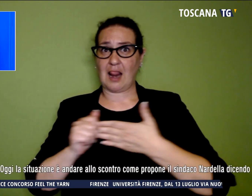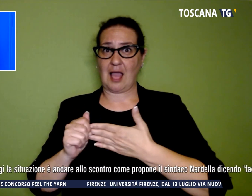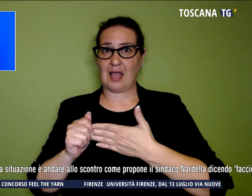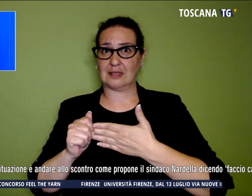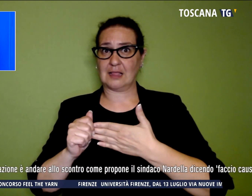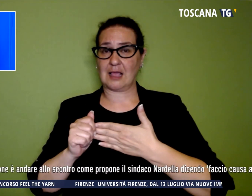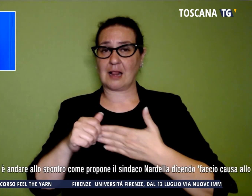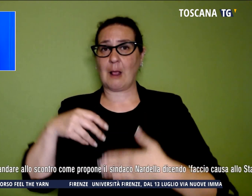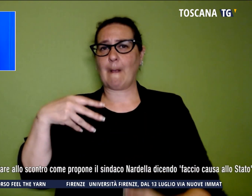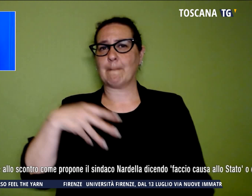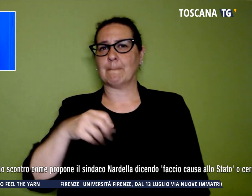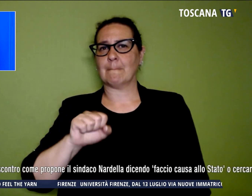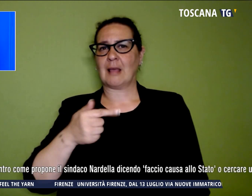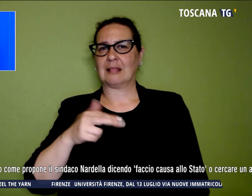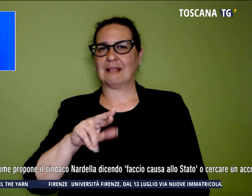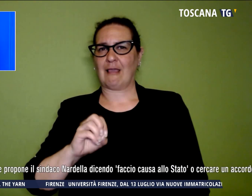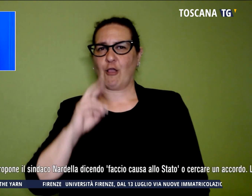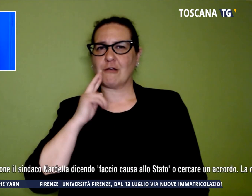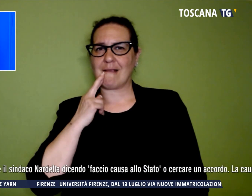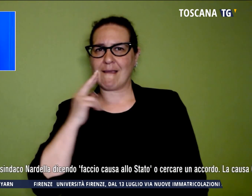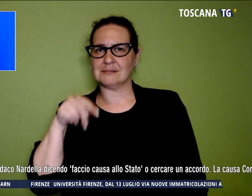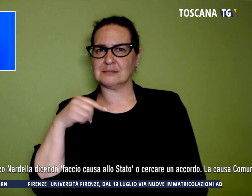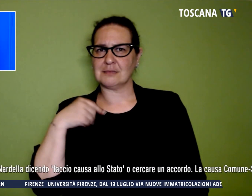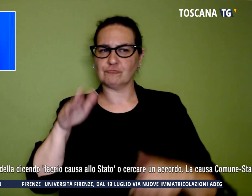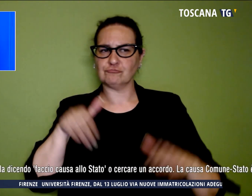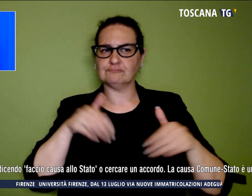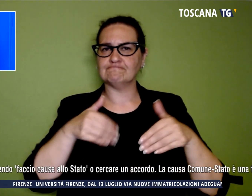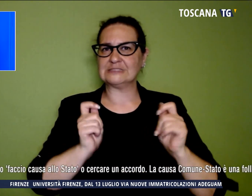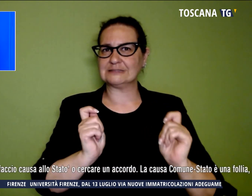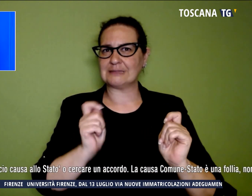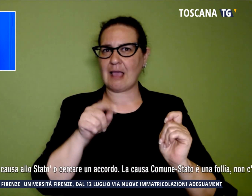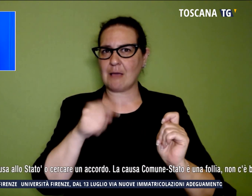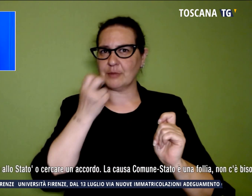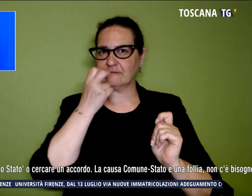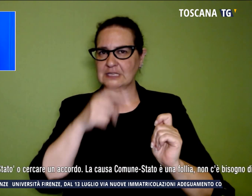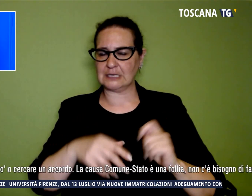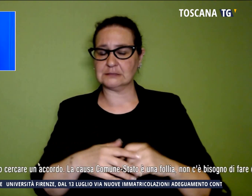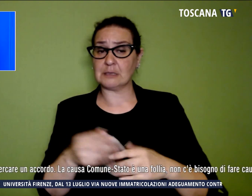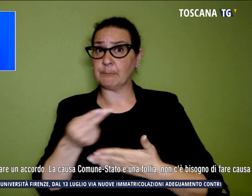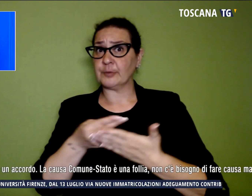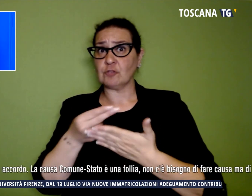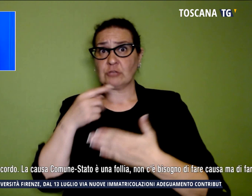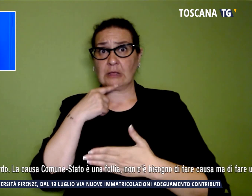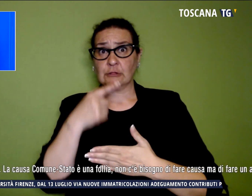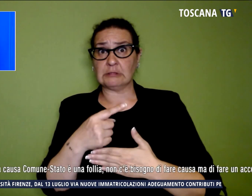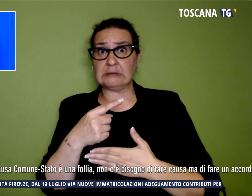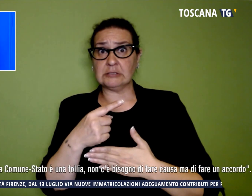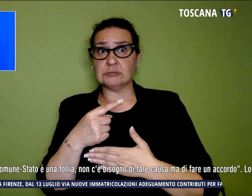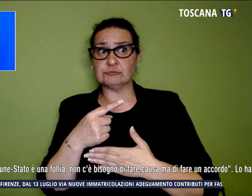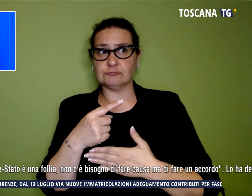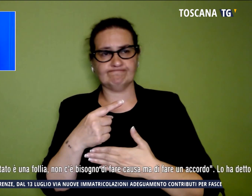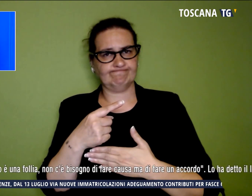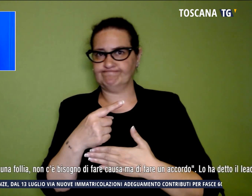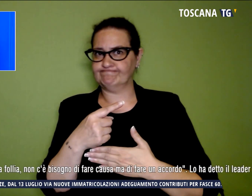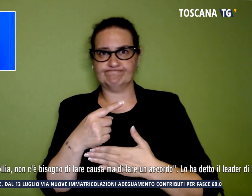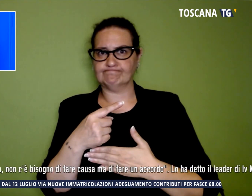stampa oggi a Firenze. Il progetto, dice Renzi, non sta in piedi non dal punto di vista